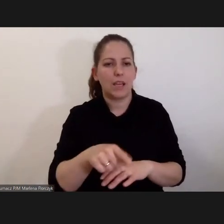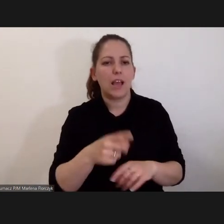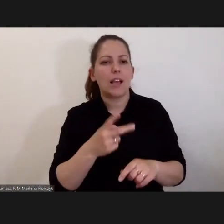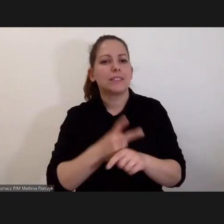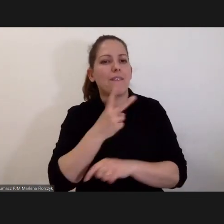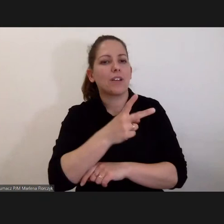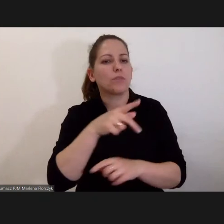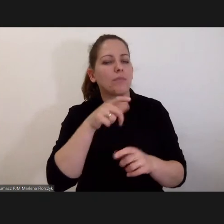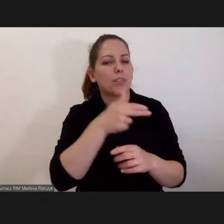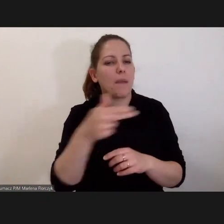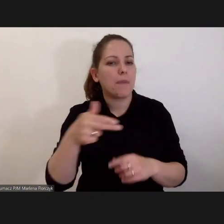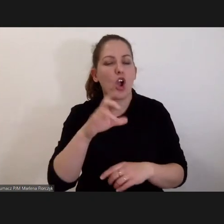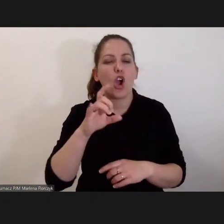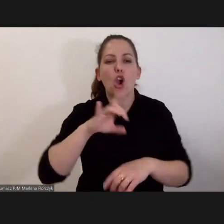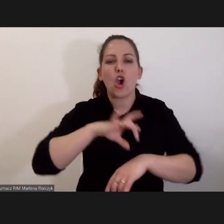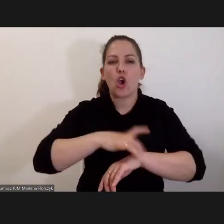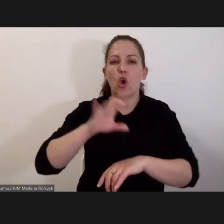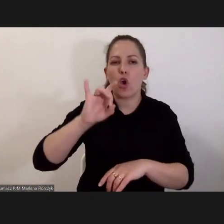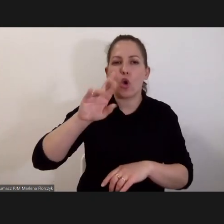śledztwo dotyczące Gruzji.